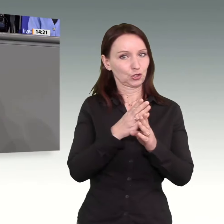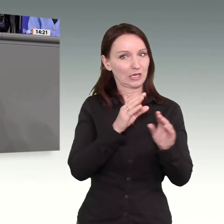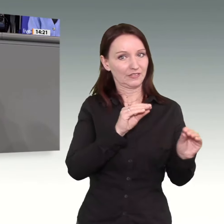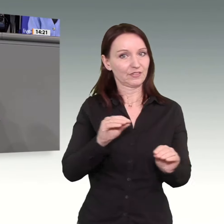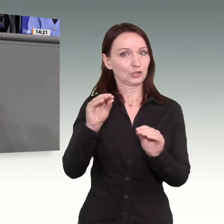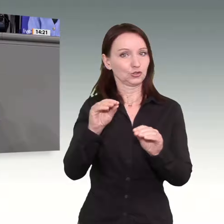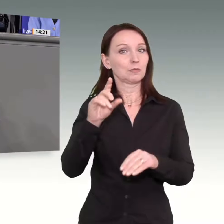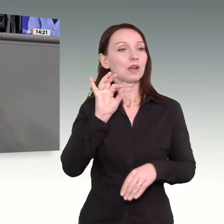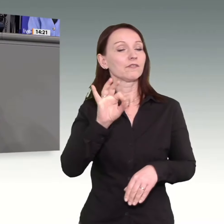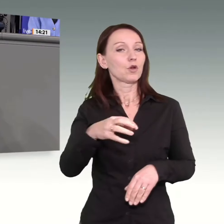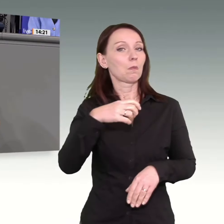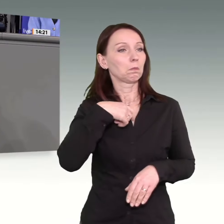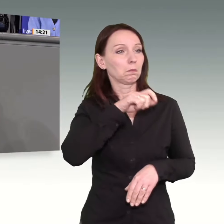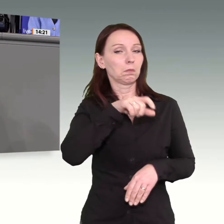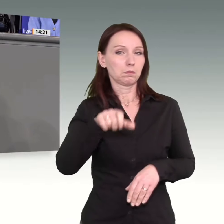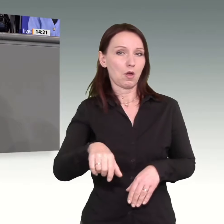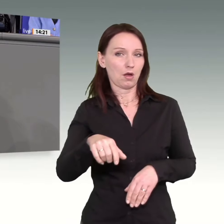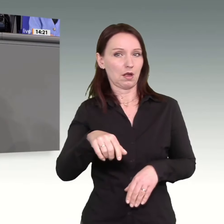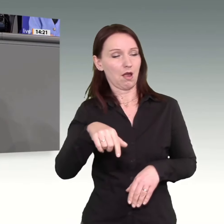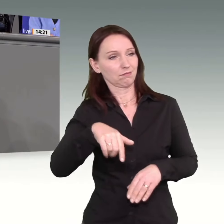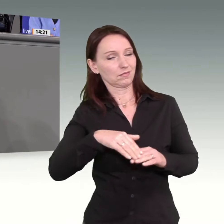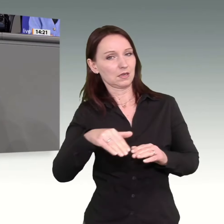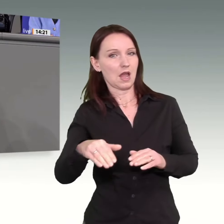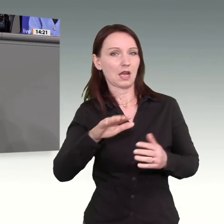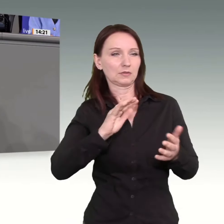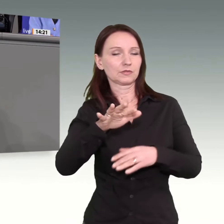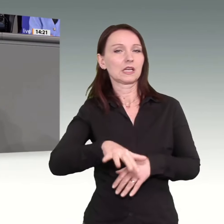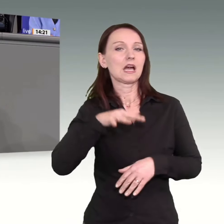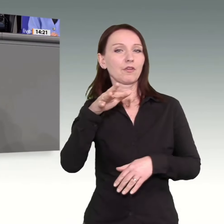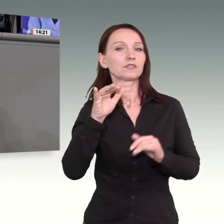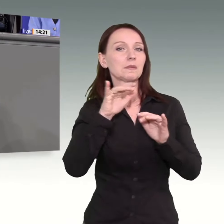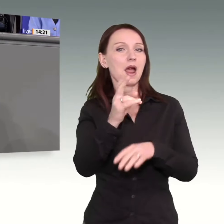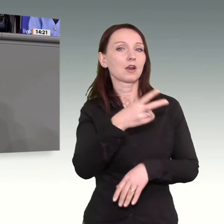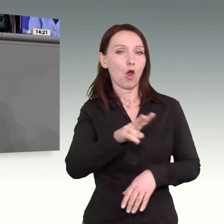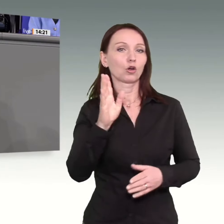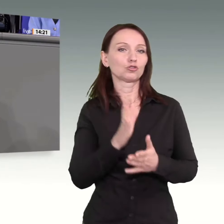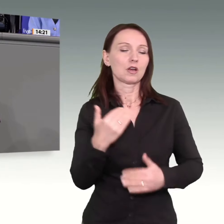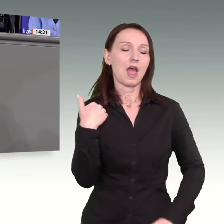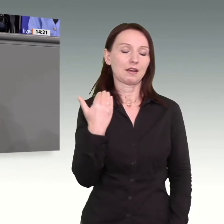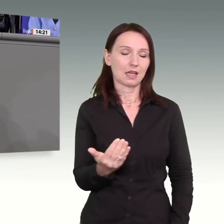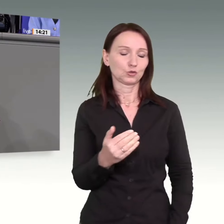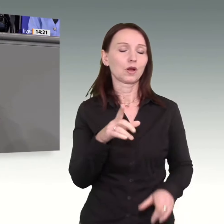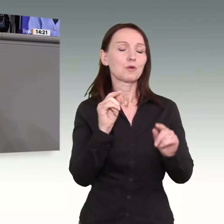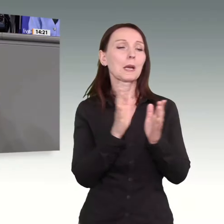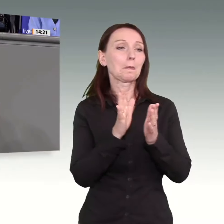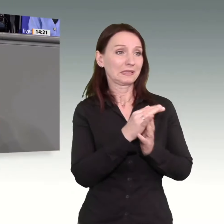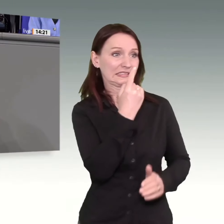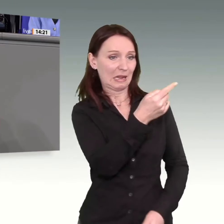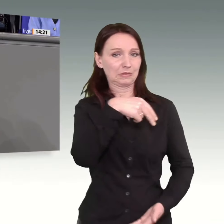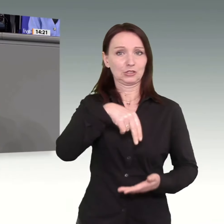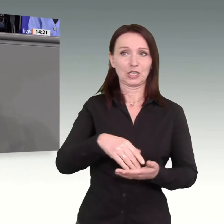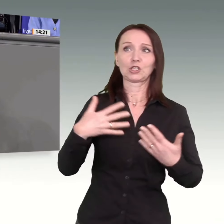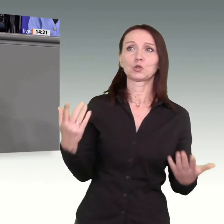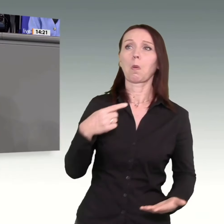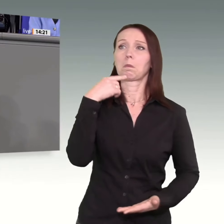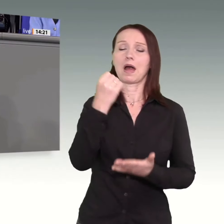um etwa 15 Milliarden Euro entlastet. Dann stellen Sie bitte hier vorne nicht solche Behauptungen auf. Dann